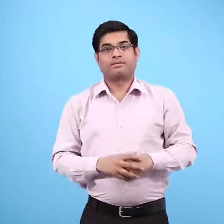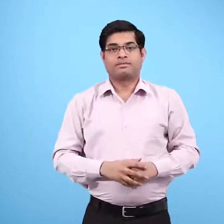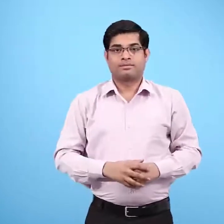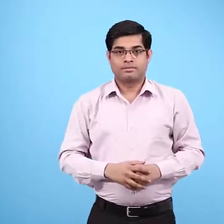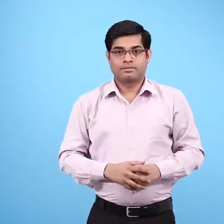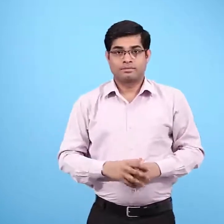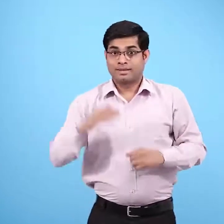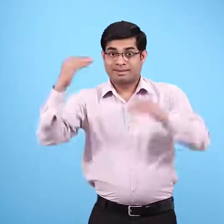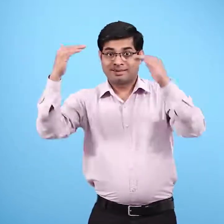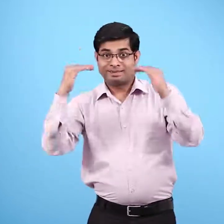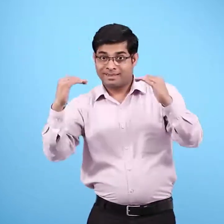उबला दूद